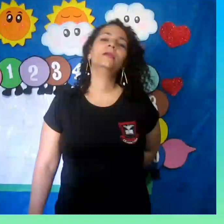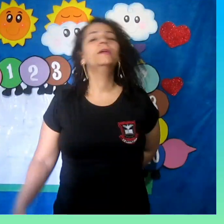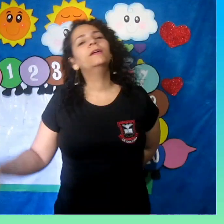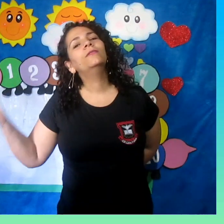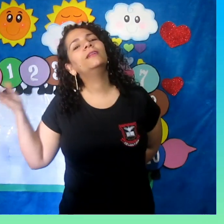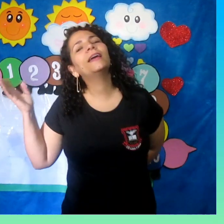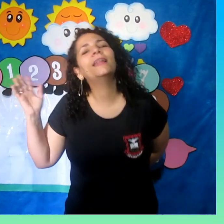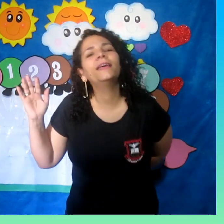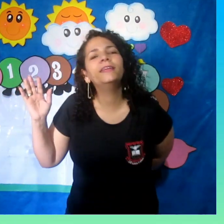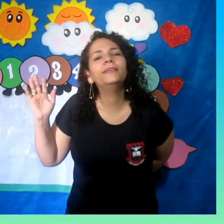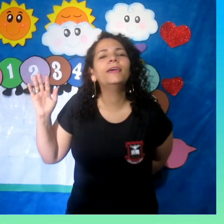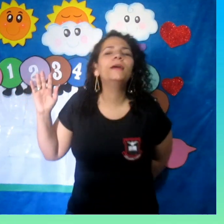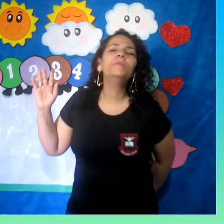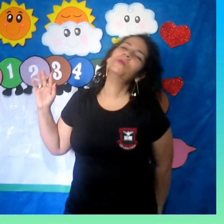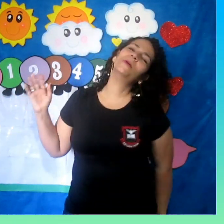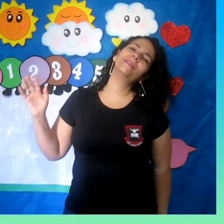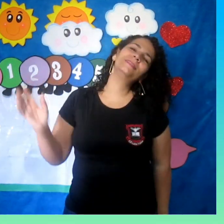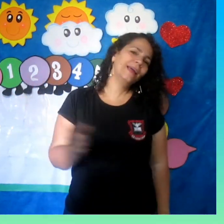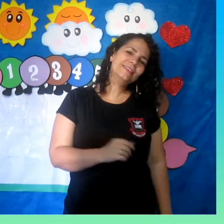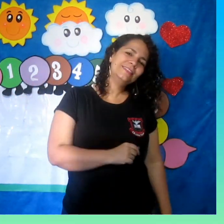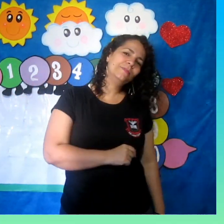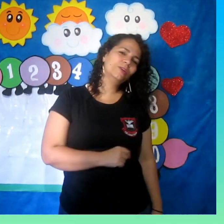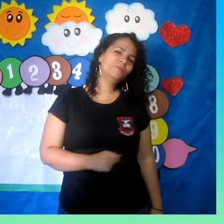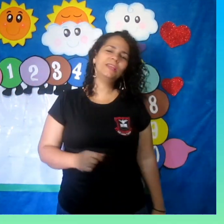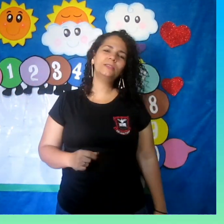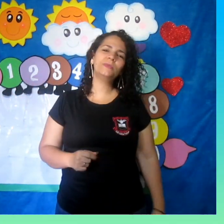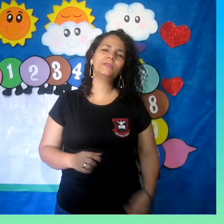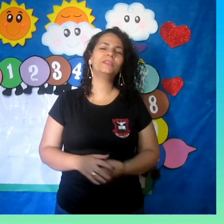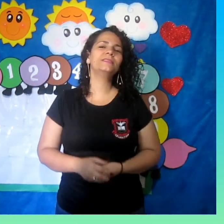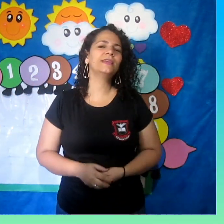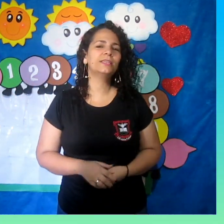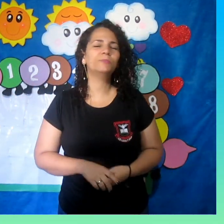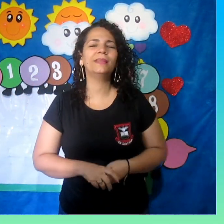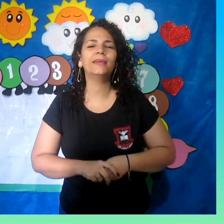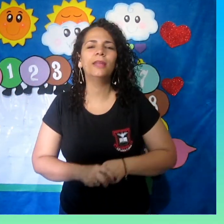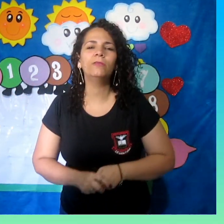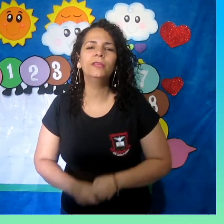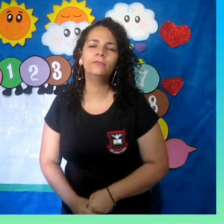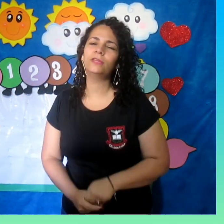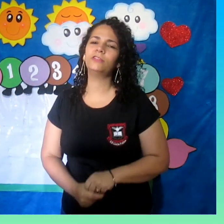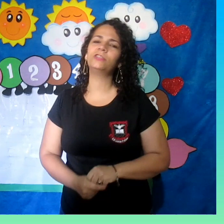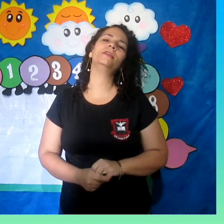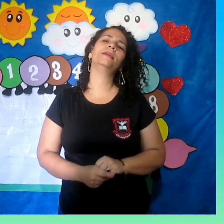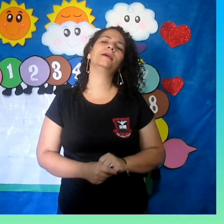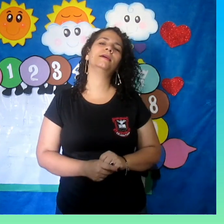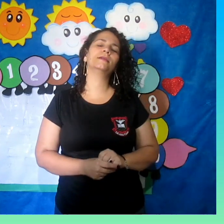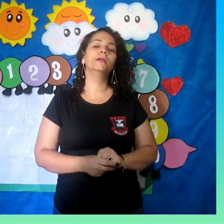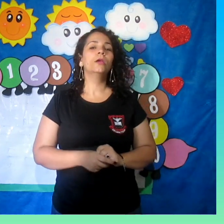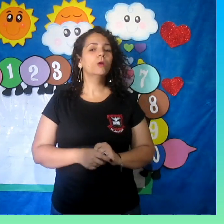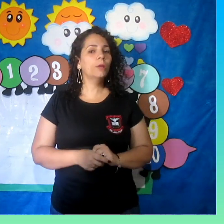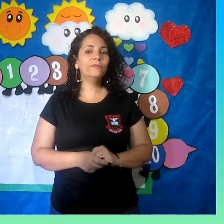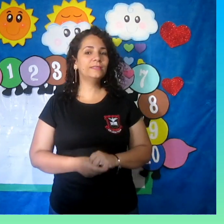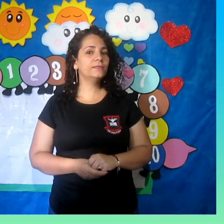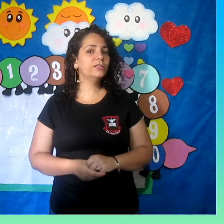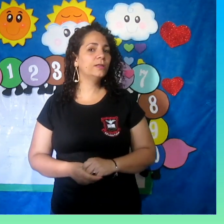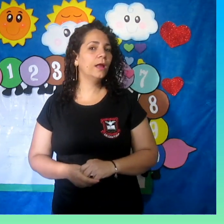Olá, galerinha! Boa tarde, meus príncipes e príncebas, maternal lindo da tia! Como vocês estão?